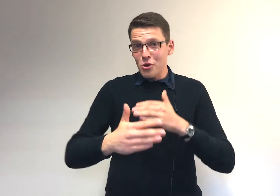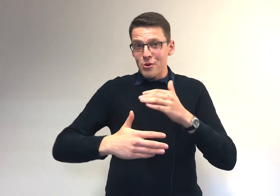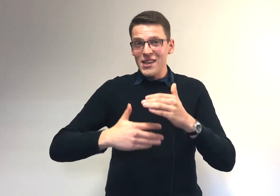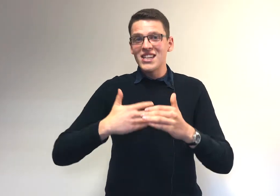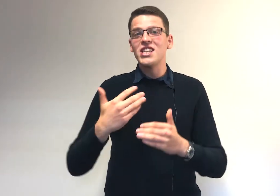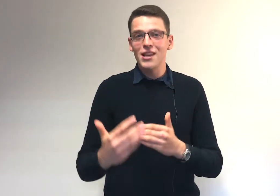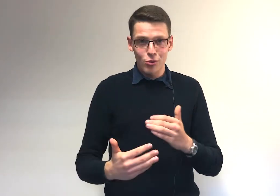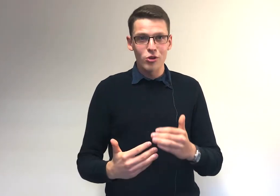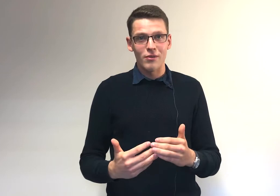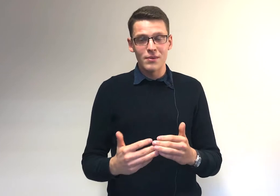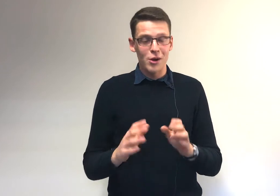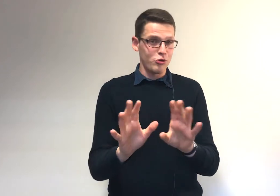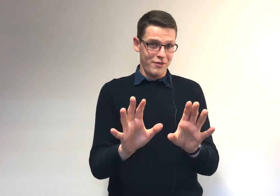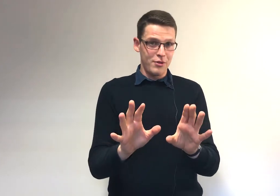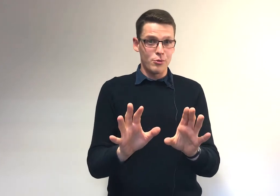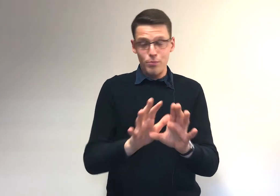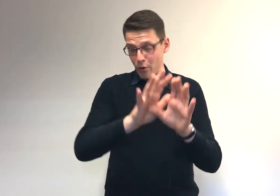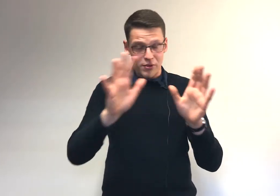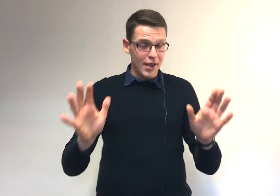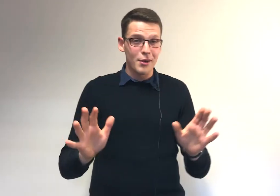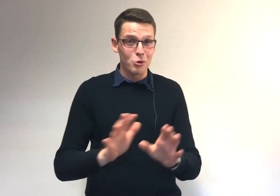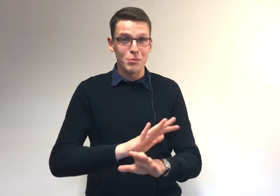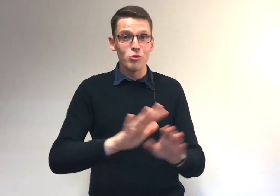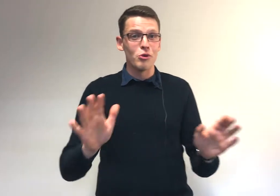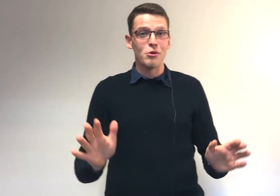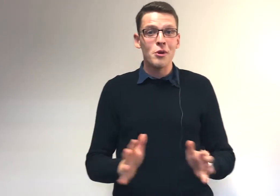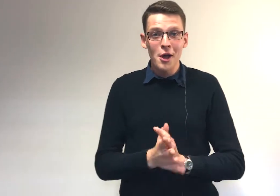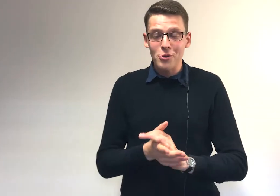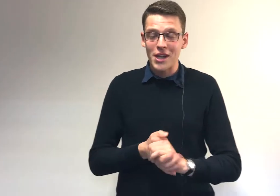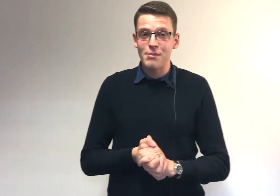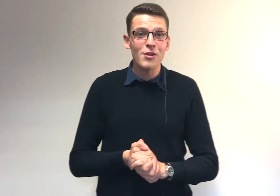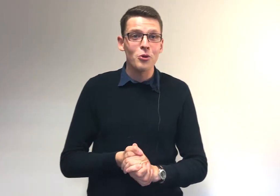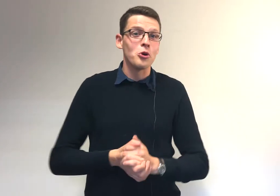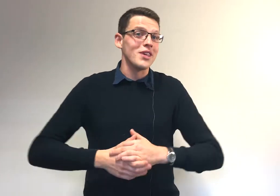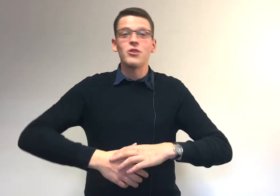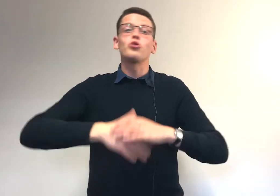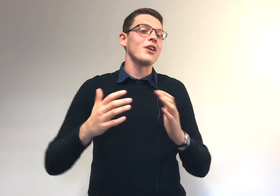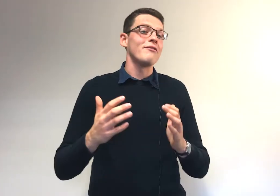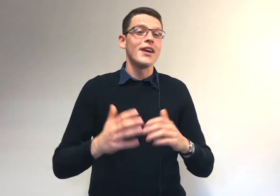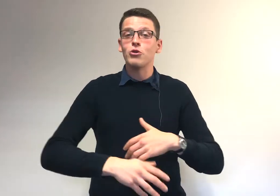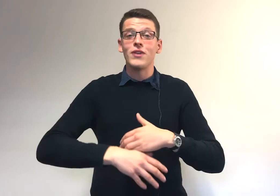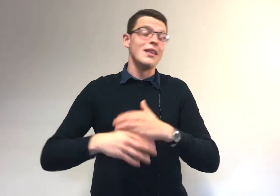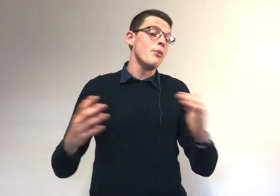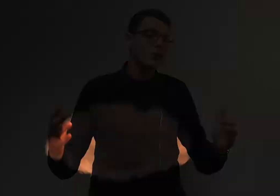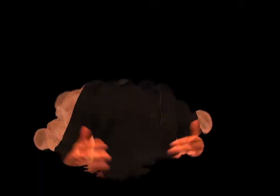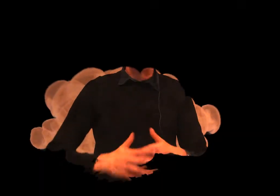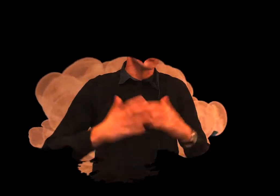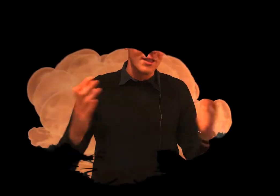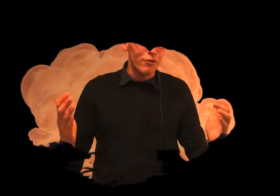commencer à gérer son temps. Alors, tu vas vite penser, en début de 4 trimestres, qu'il y a trop de trucs à faire, que tu vas te déborder, que c'est la catastrophe